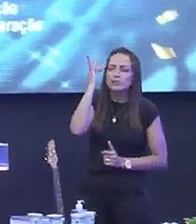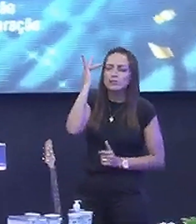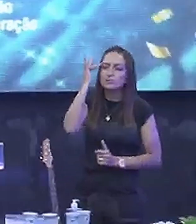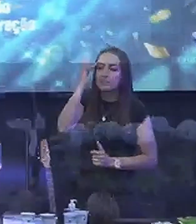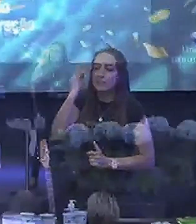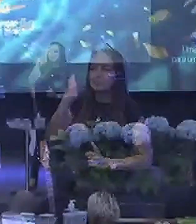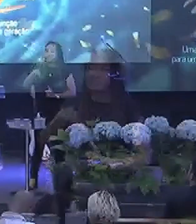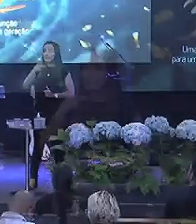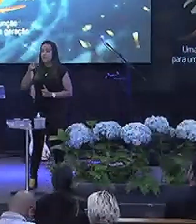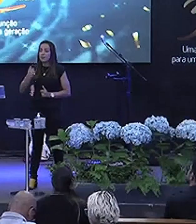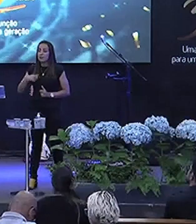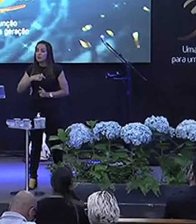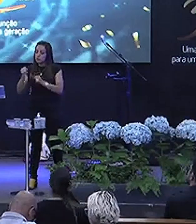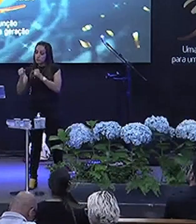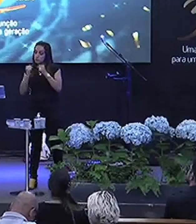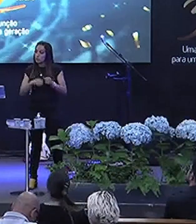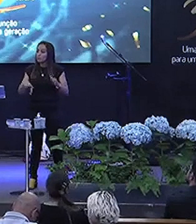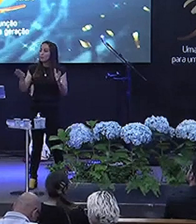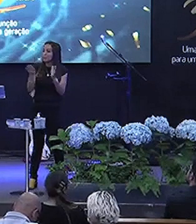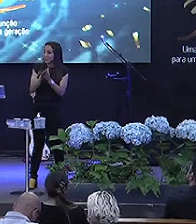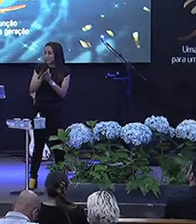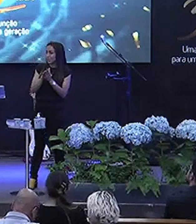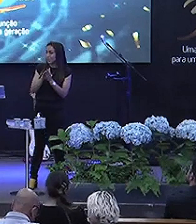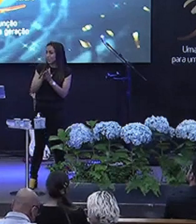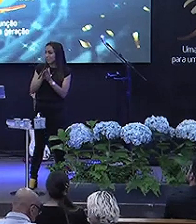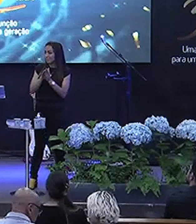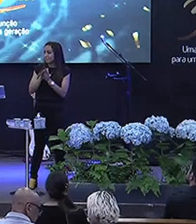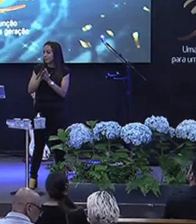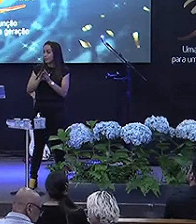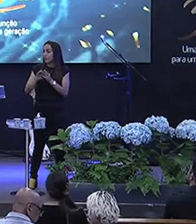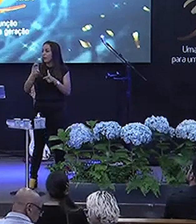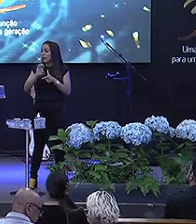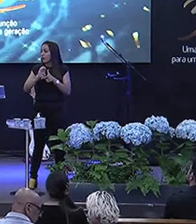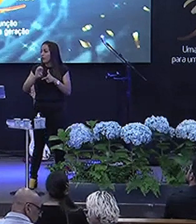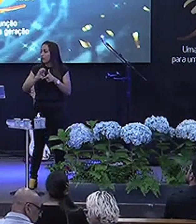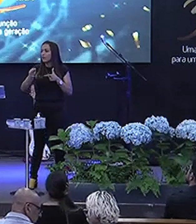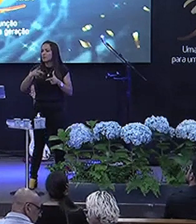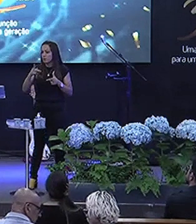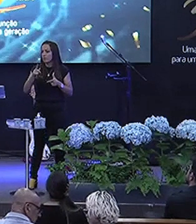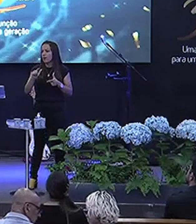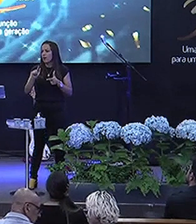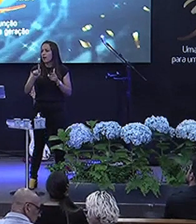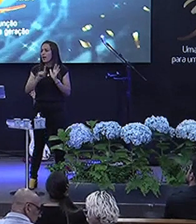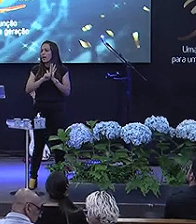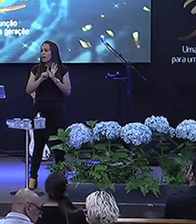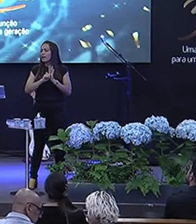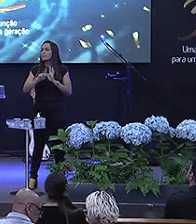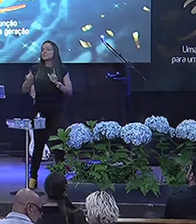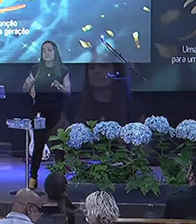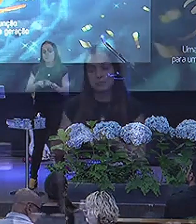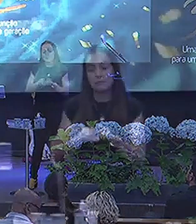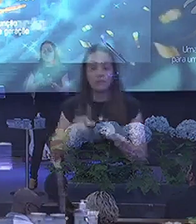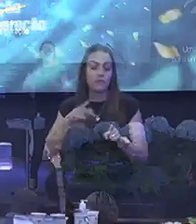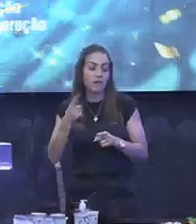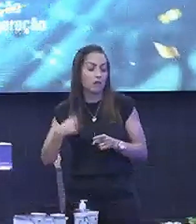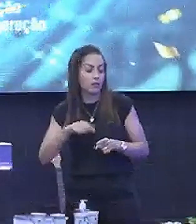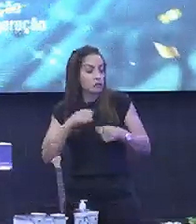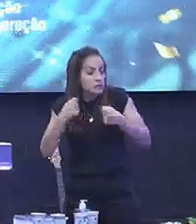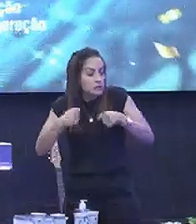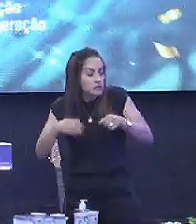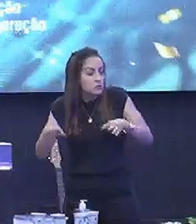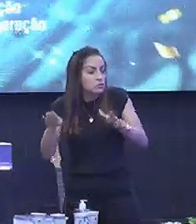ele fala que nós devemos chegar à estatura Efésios fala isso, Gálatas fala isso Que nós devemos